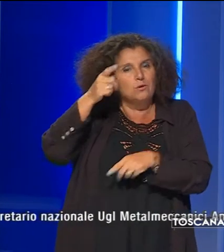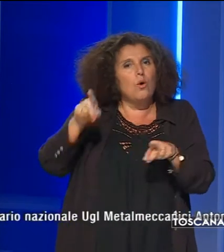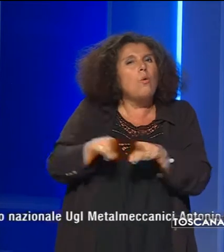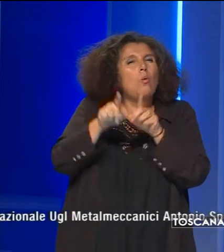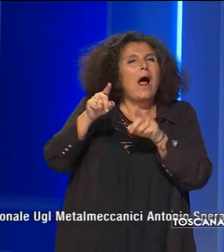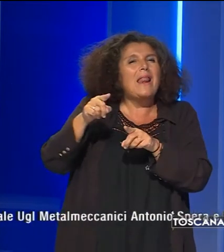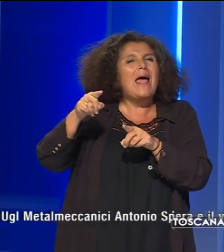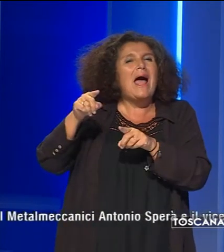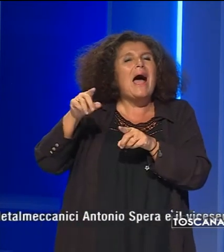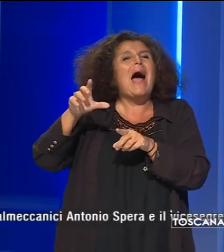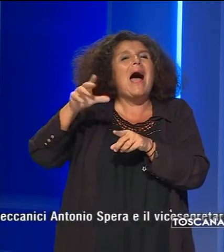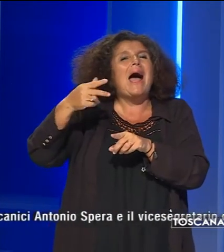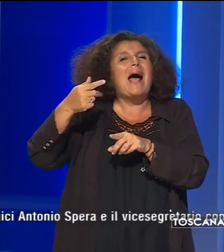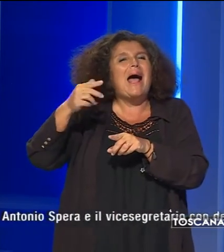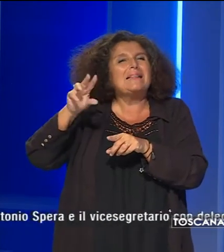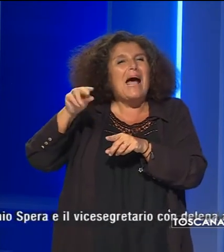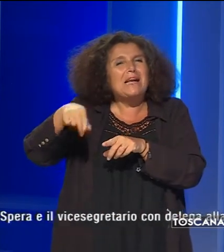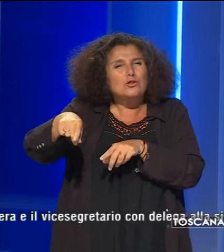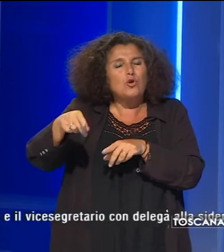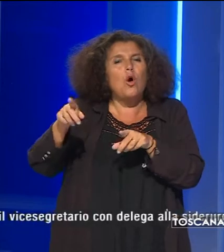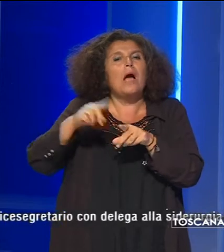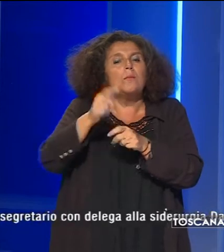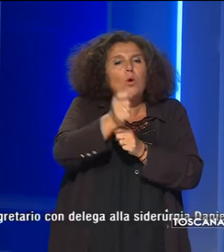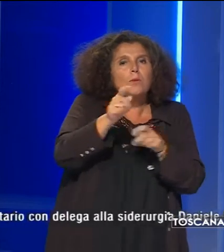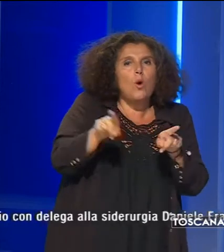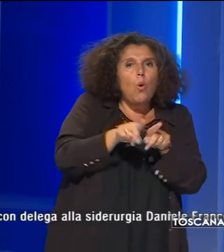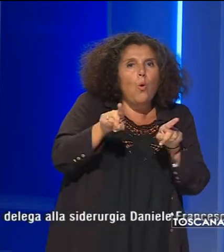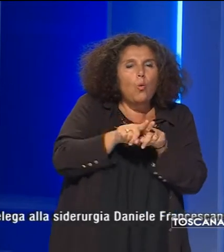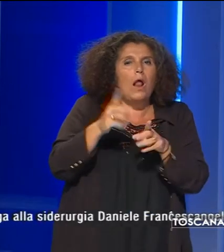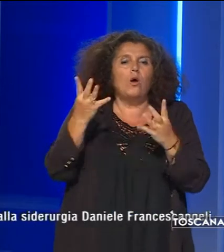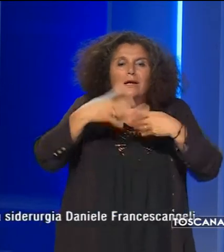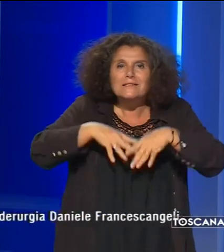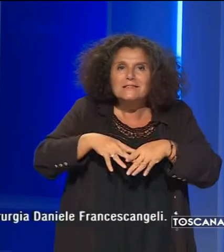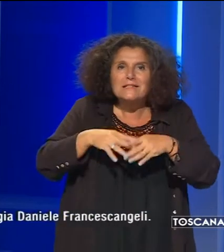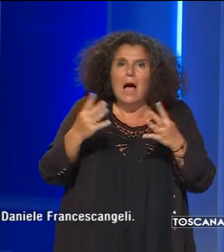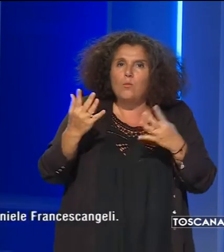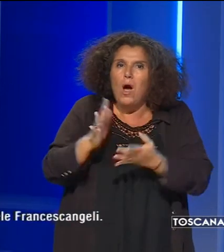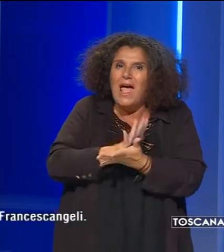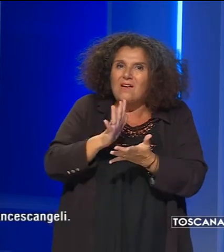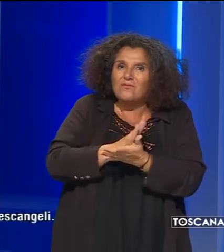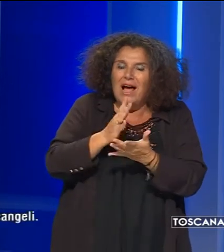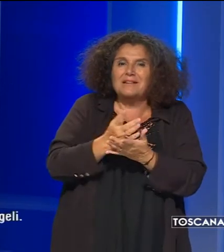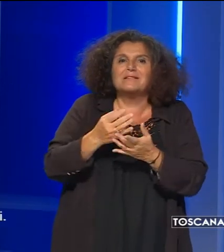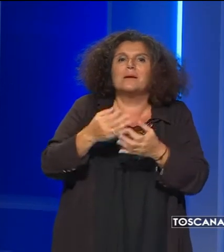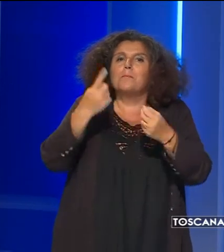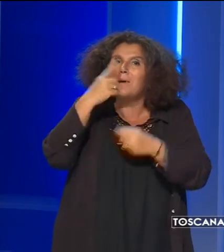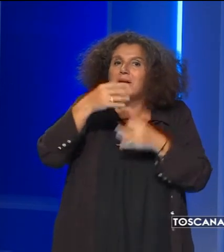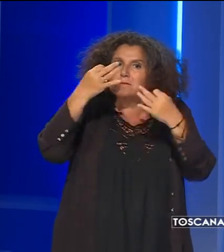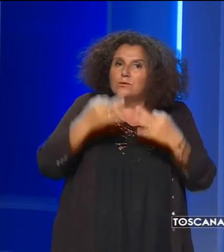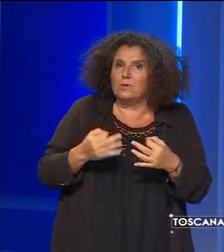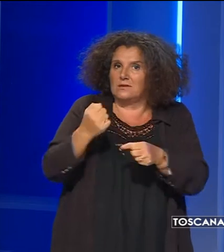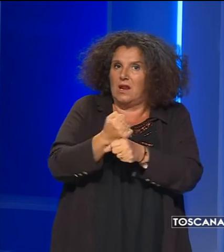anche a Piombino evidenziamo eventi e seri problemi legati alla sicurezza dei lavoratori